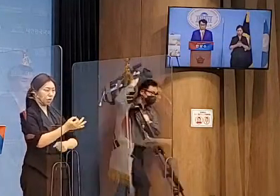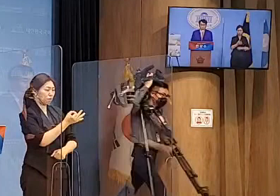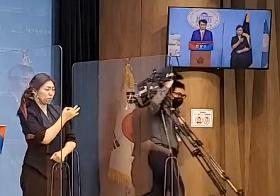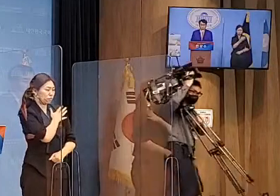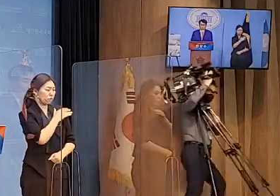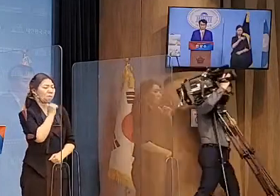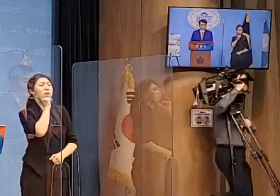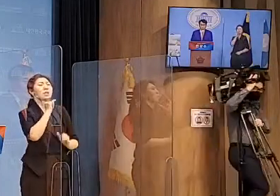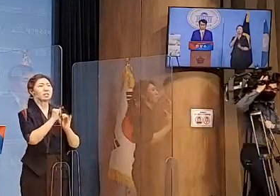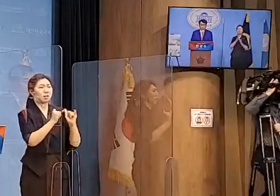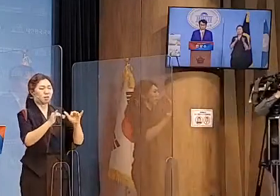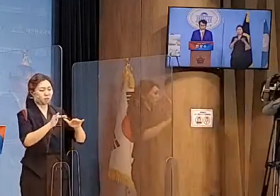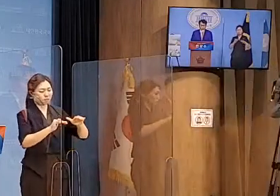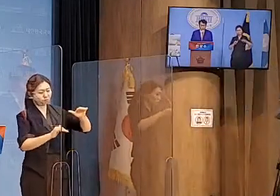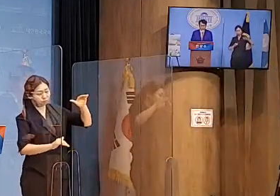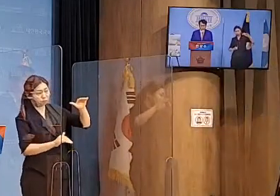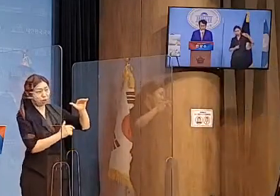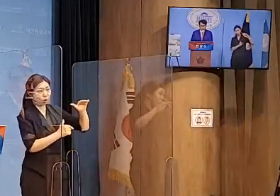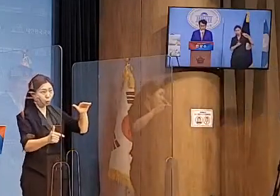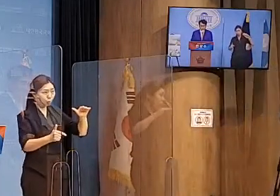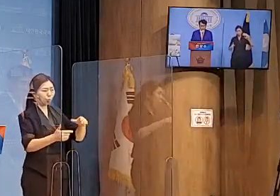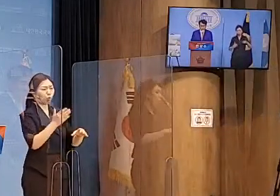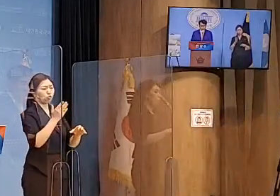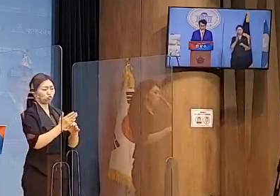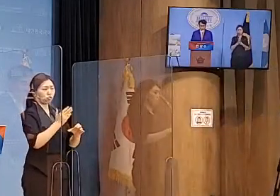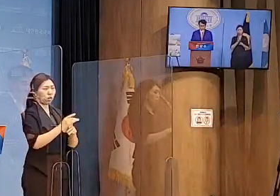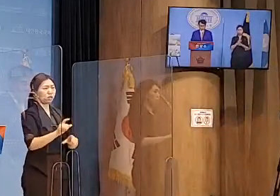중산층은 무너졌습니다.